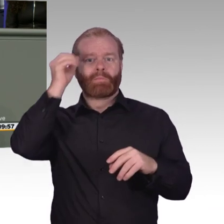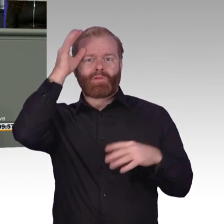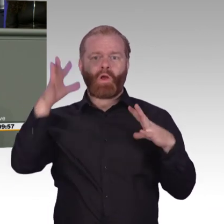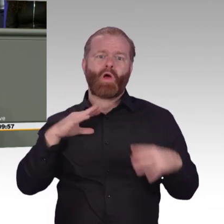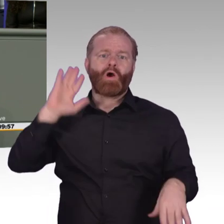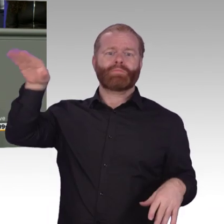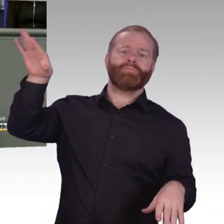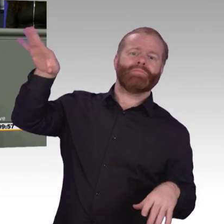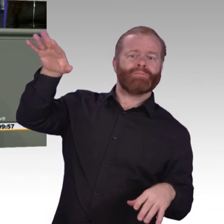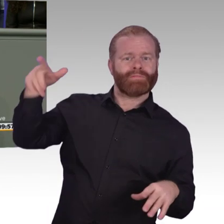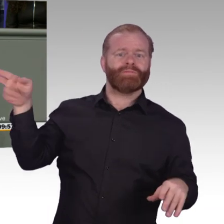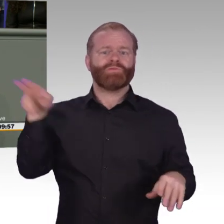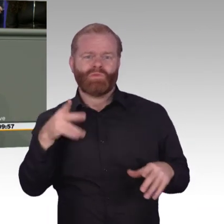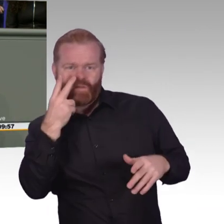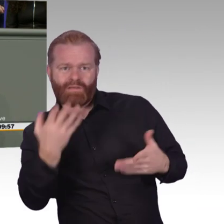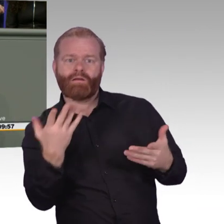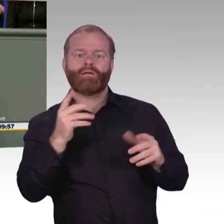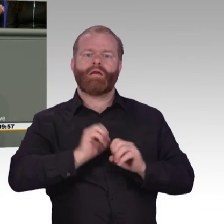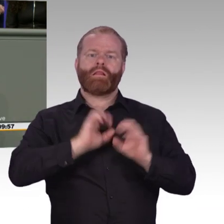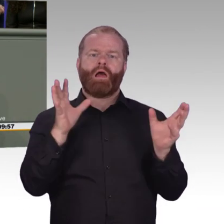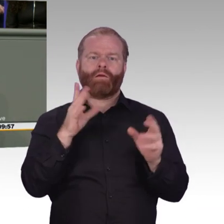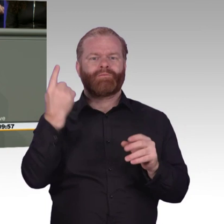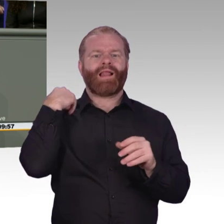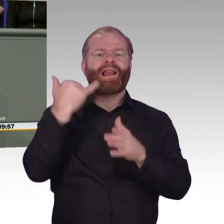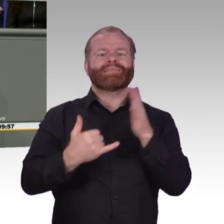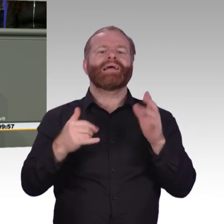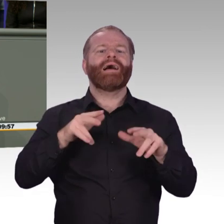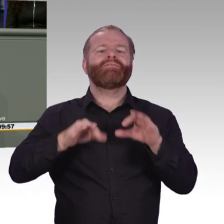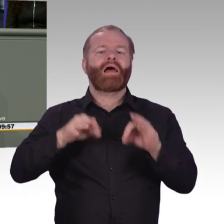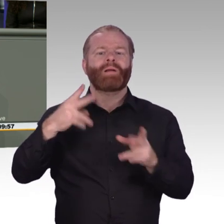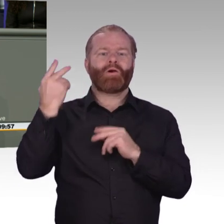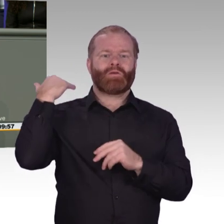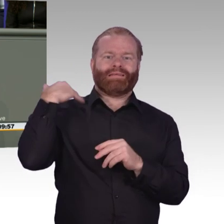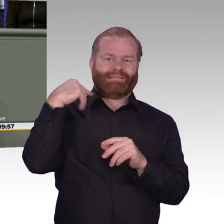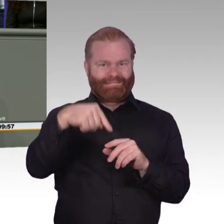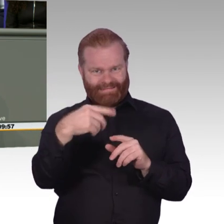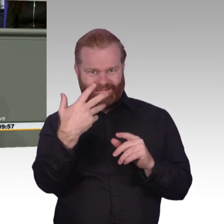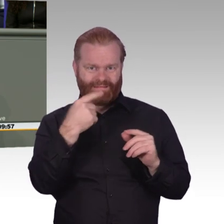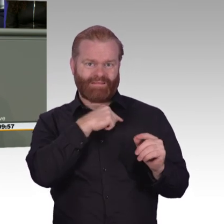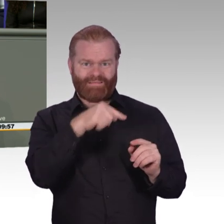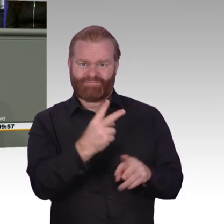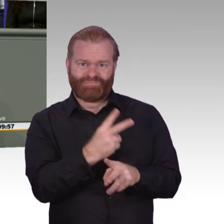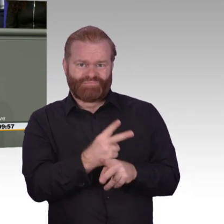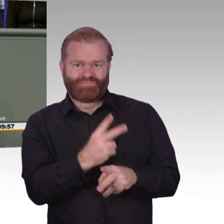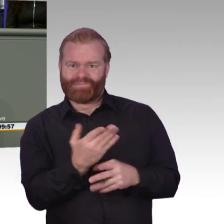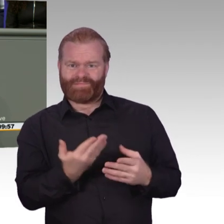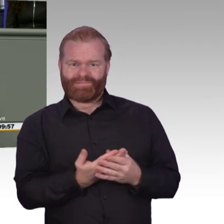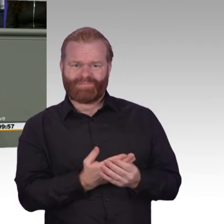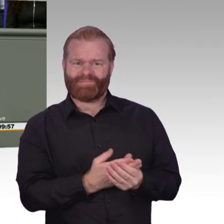sämtliche Leistungen der digitalen Verwaltung anbieten können, mit diesem Konzept oder mit diesem Nicht-Konzept? Sie haben in den